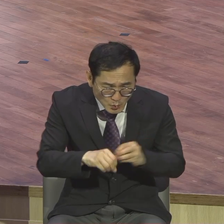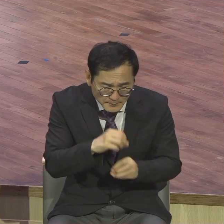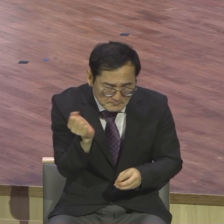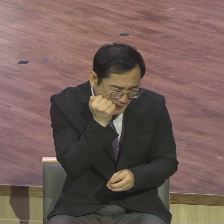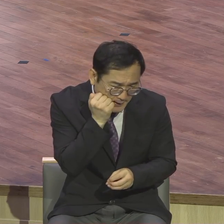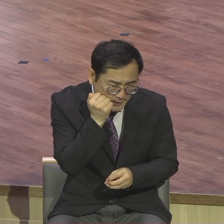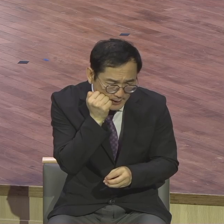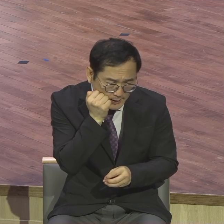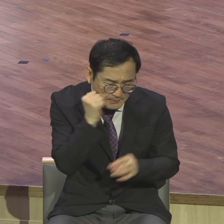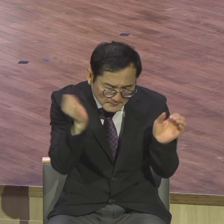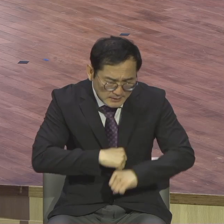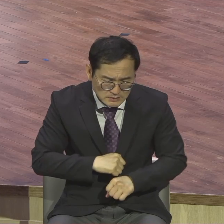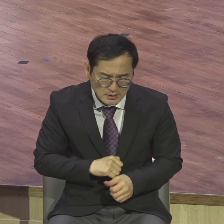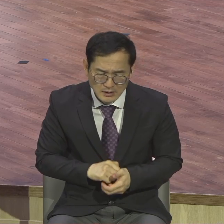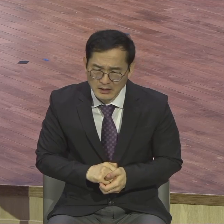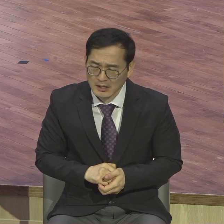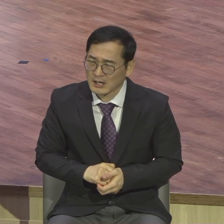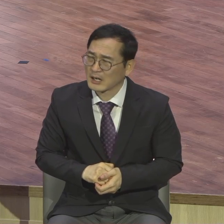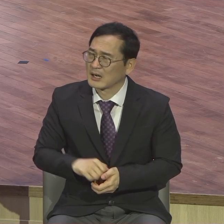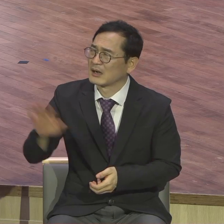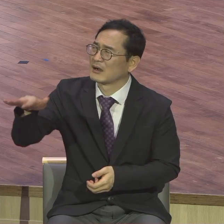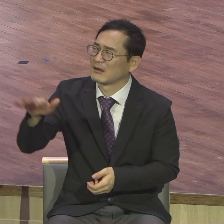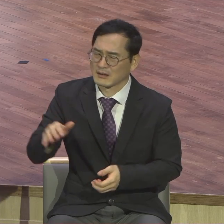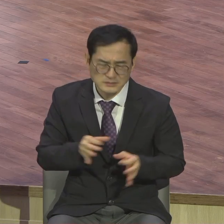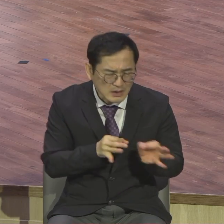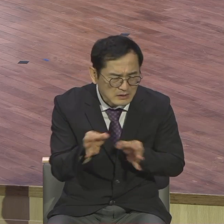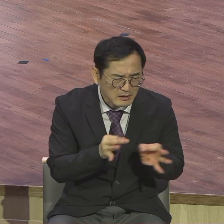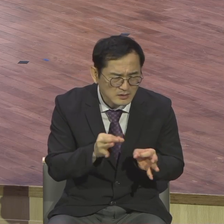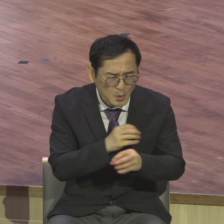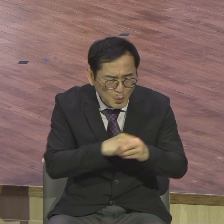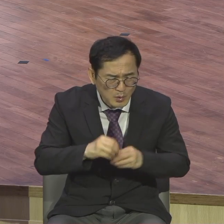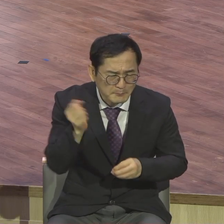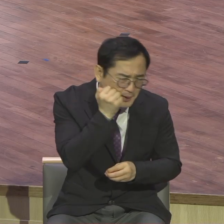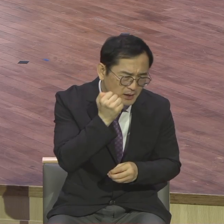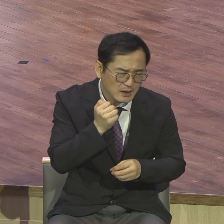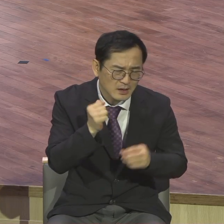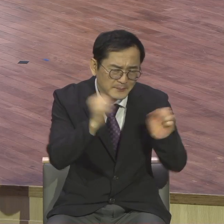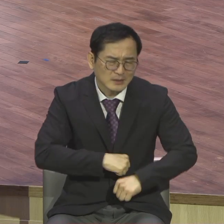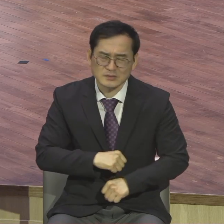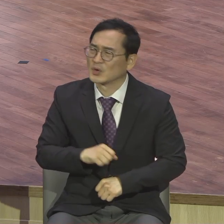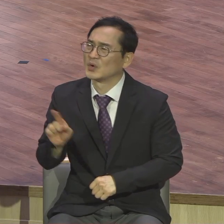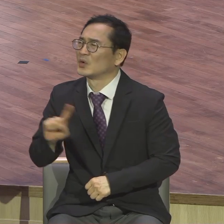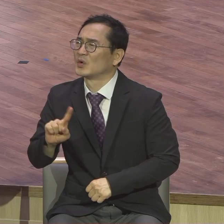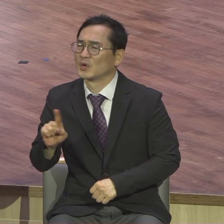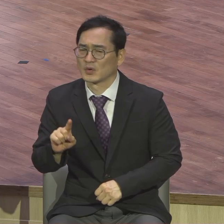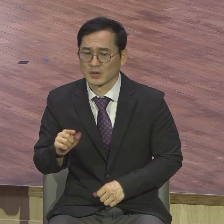주인 내가 최선을 다했는데요 내가 실제로 다 날려버리고 없습니다 주인이 책망하겠어요